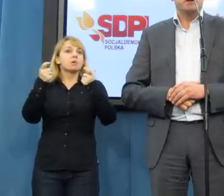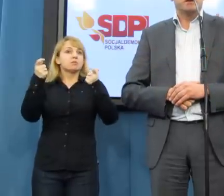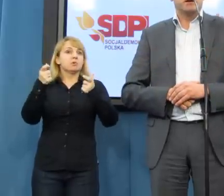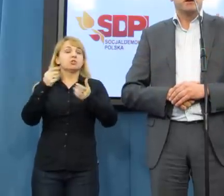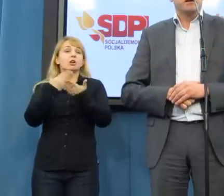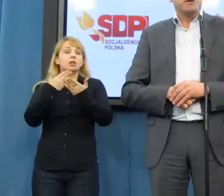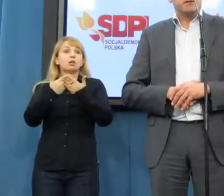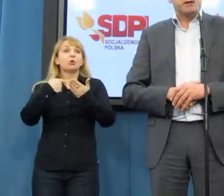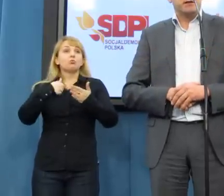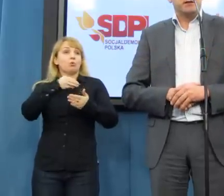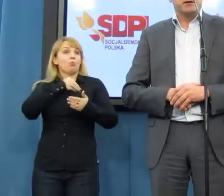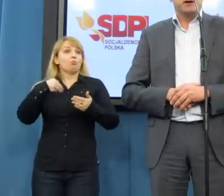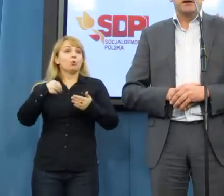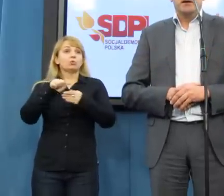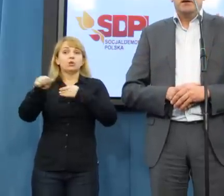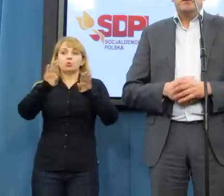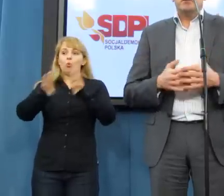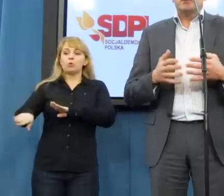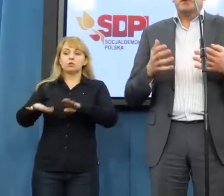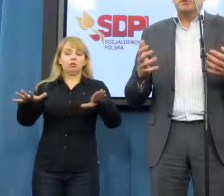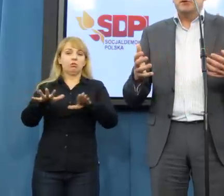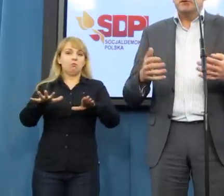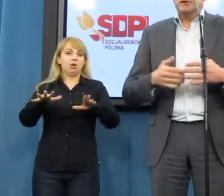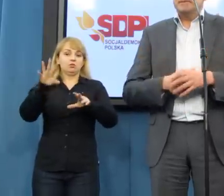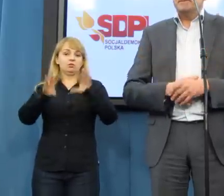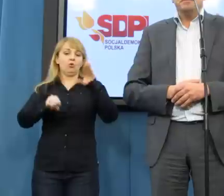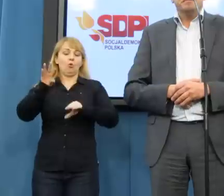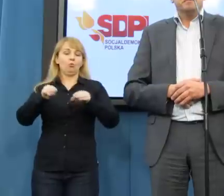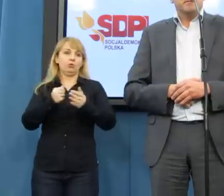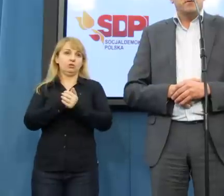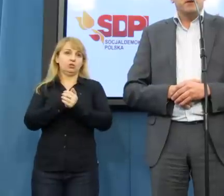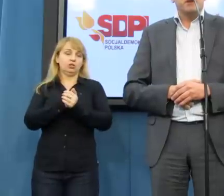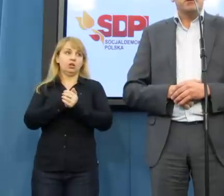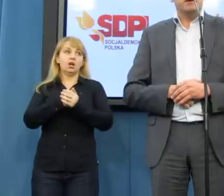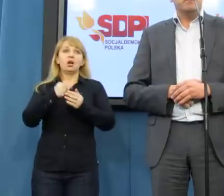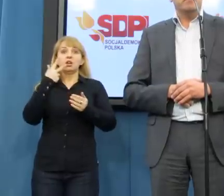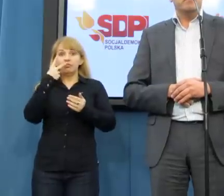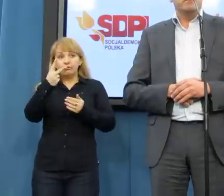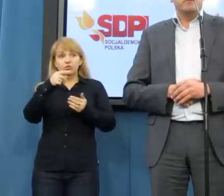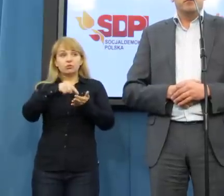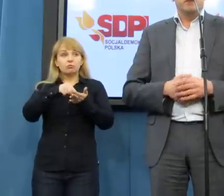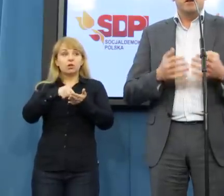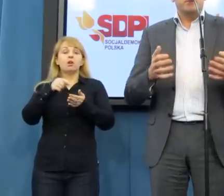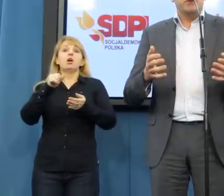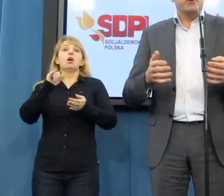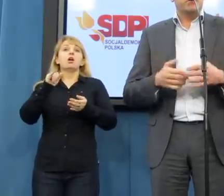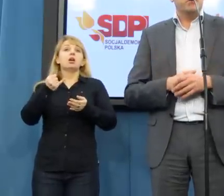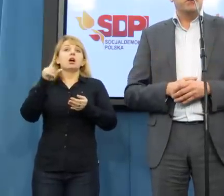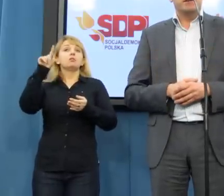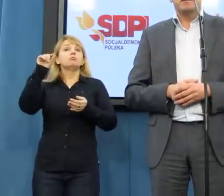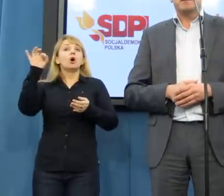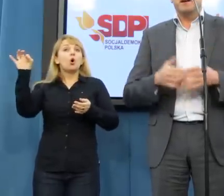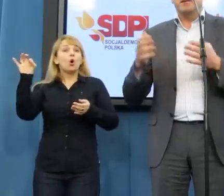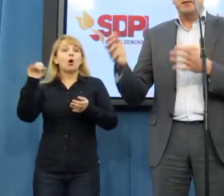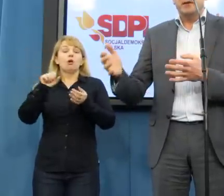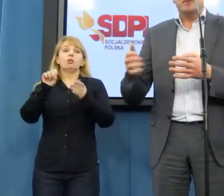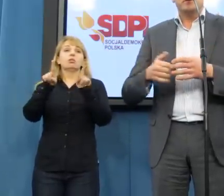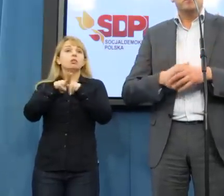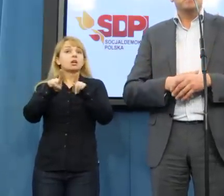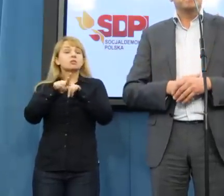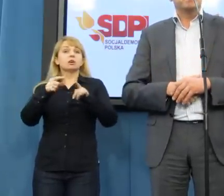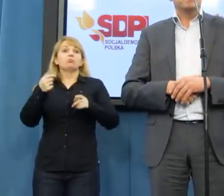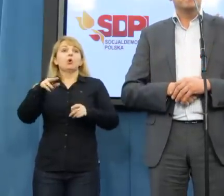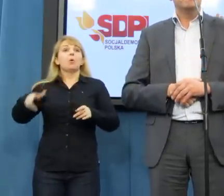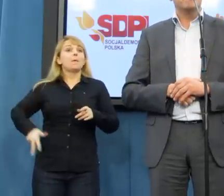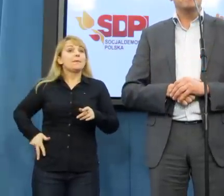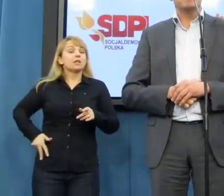ostatnich miejscach w statystykach. W związku z tym, że najwyraźniej ani Platforma Obywatelska, ani teraz